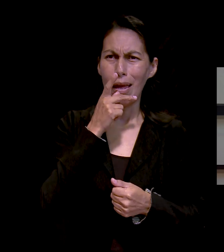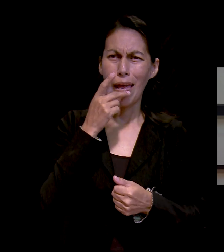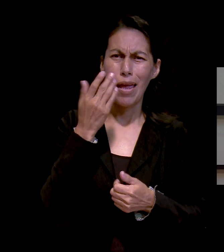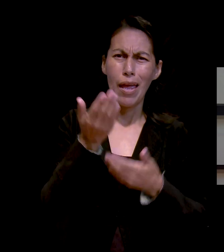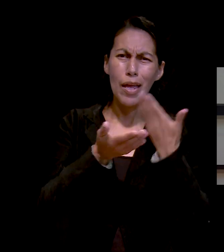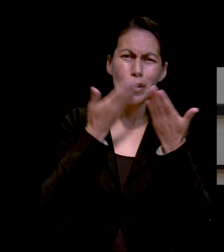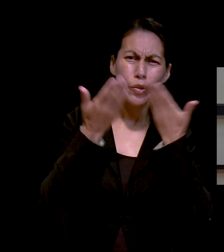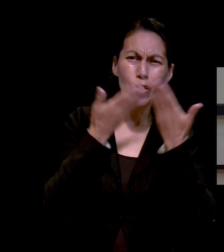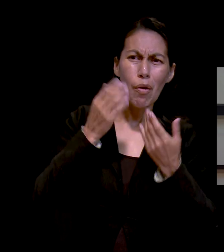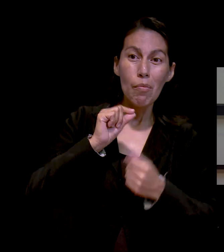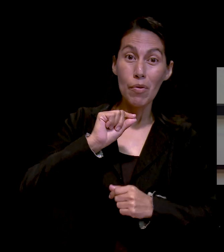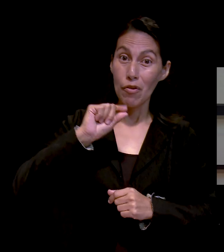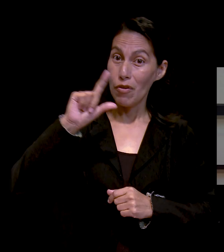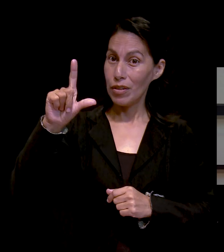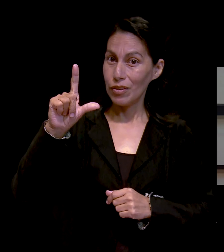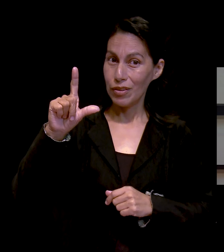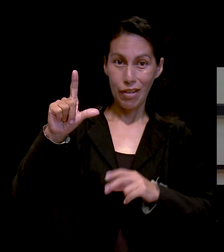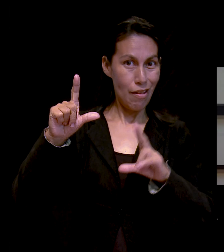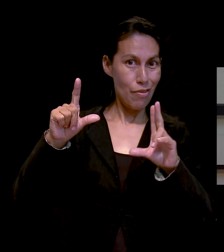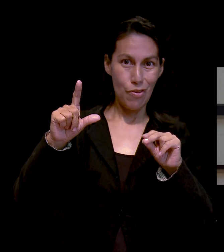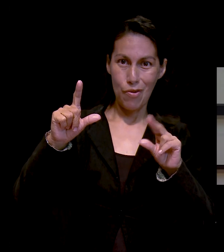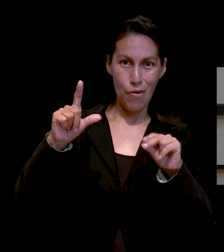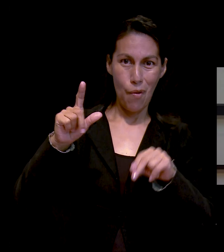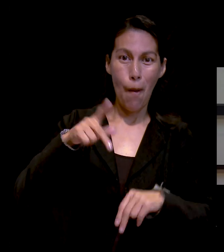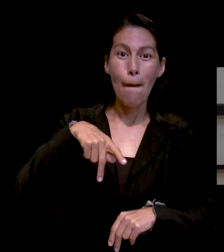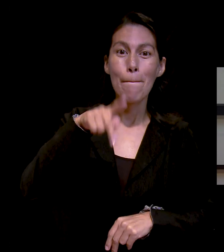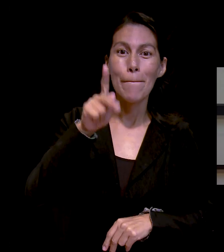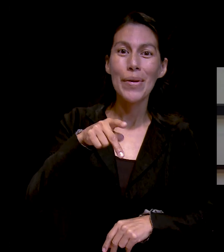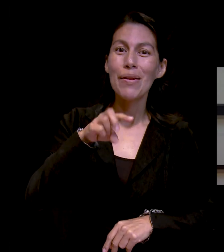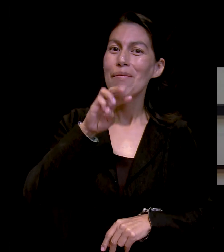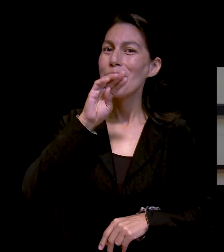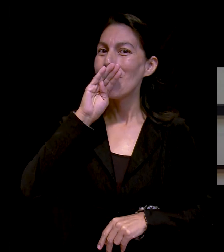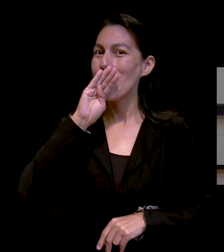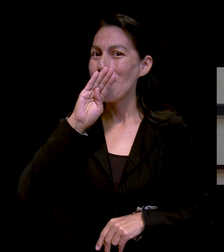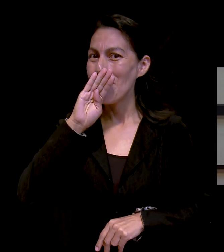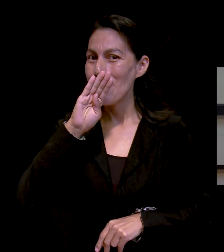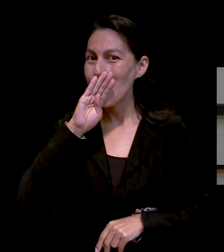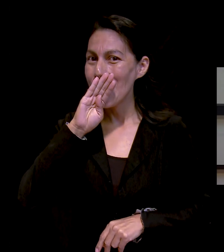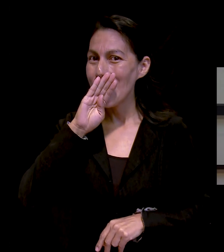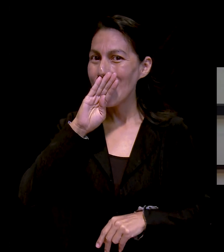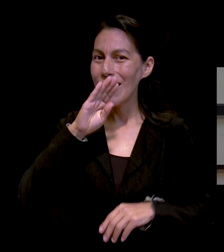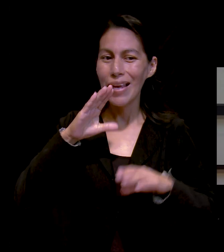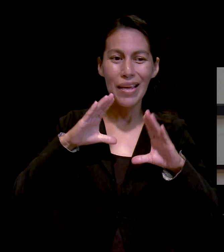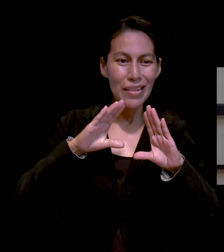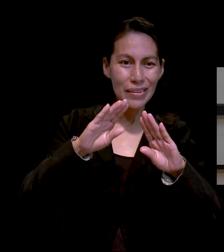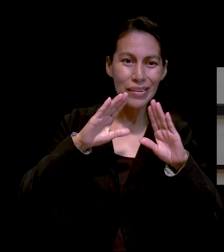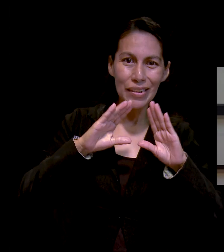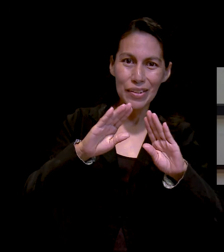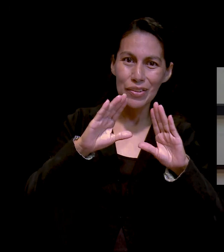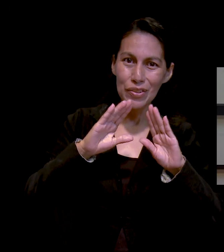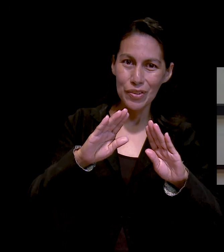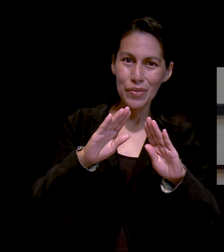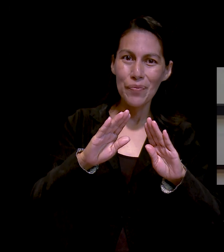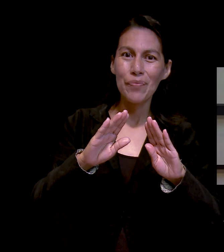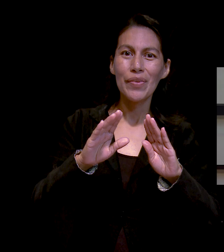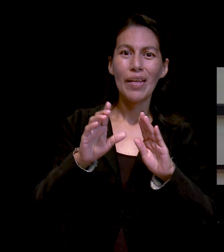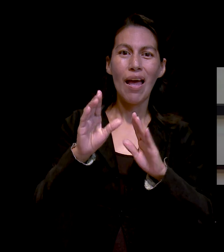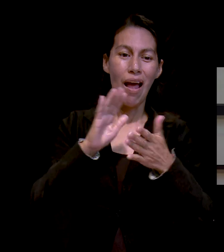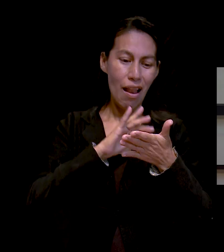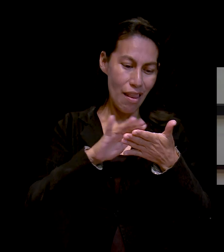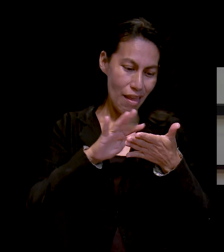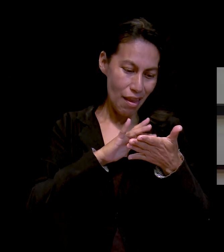Sin embargo, la astuta de mi mamá le enseñó a leer y a escribir por medio de la Biblia.